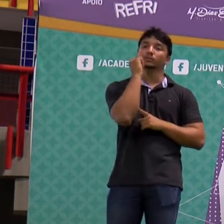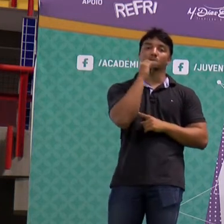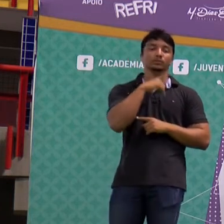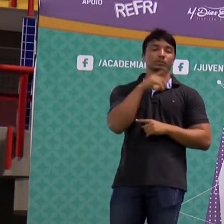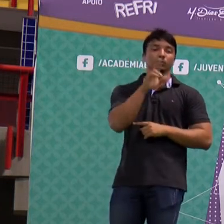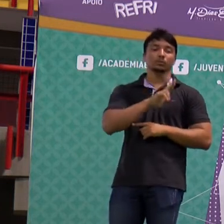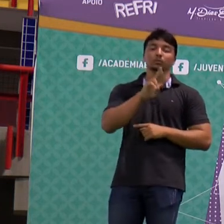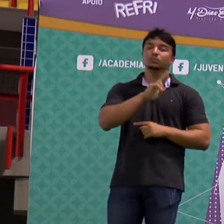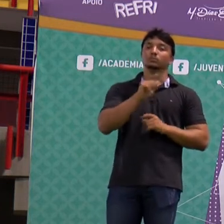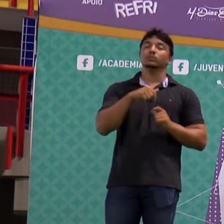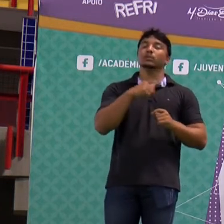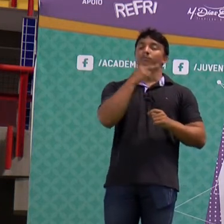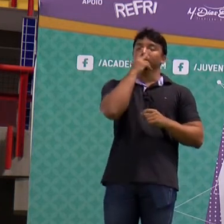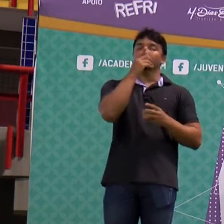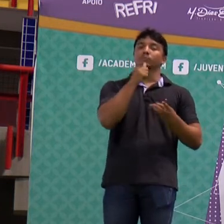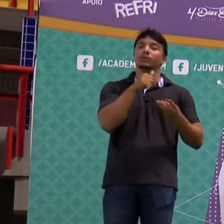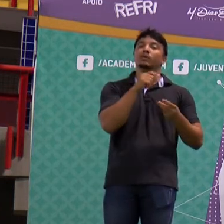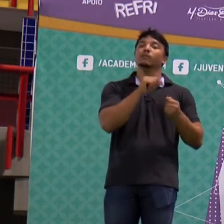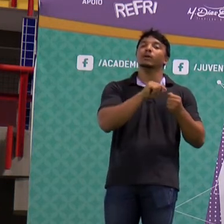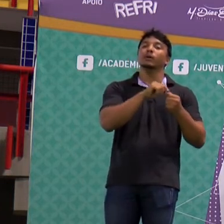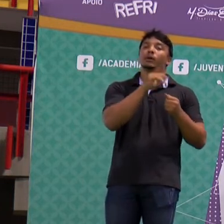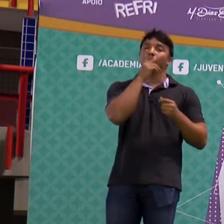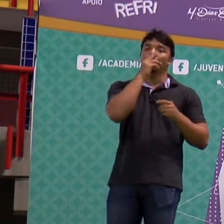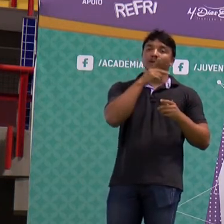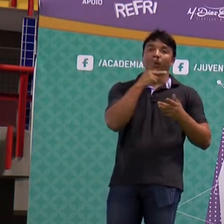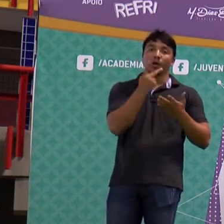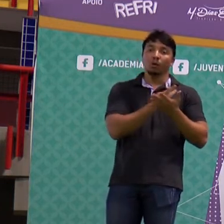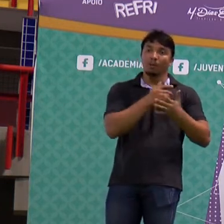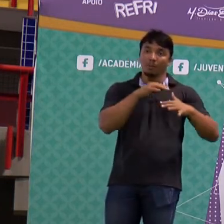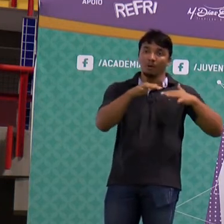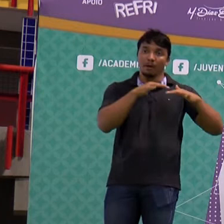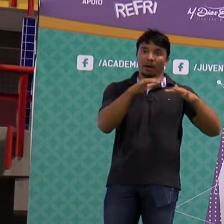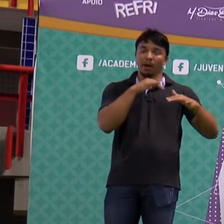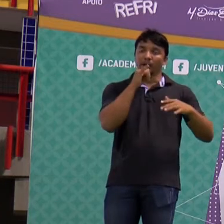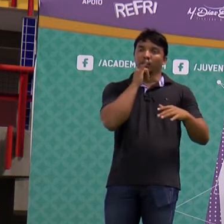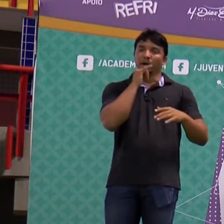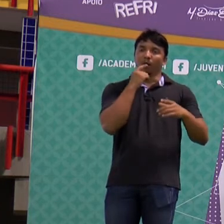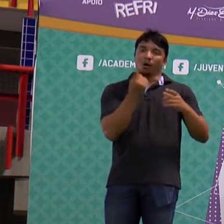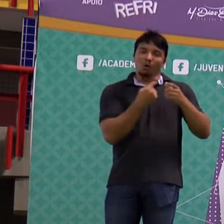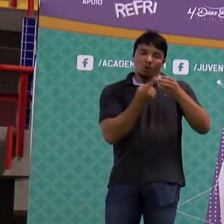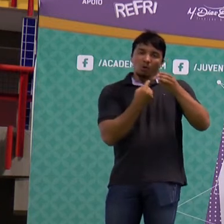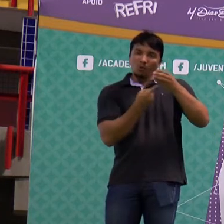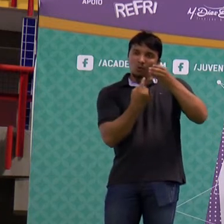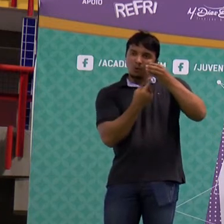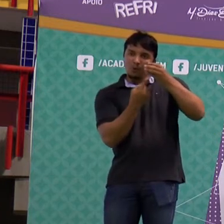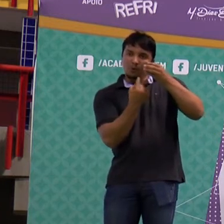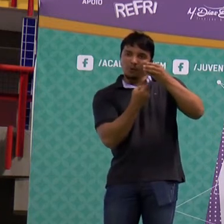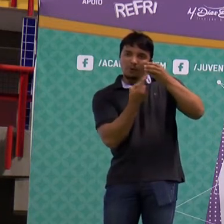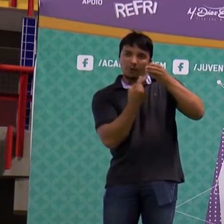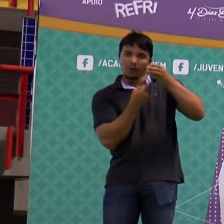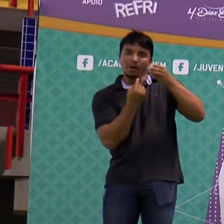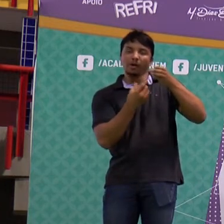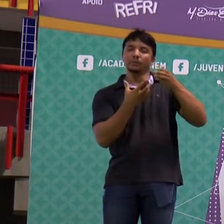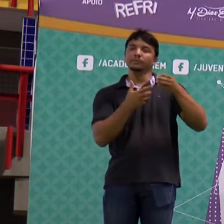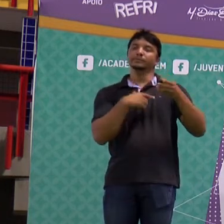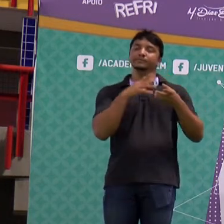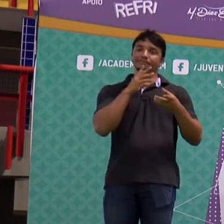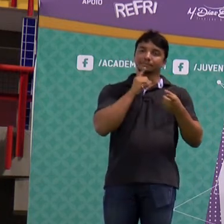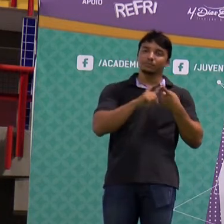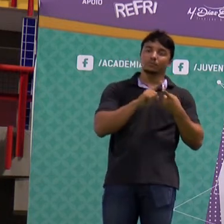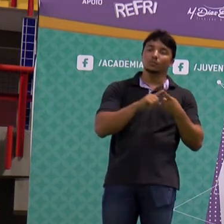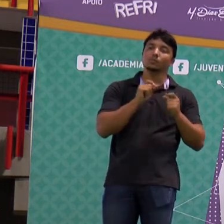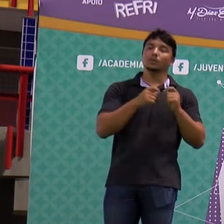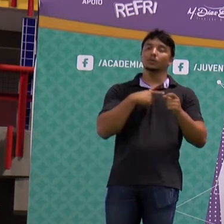boa parte das vezes para fazer com que equipamentos se movam. um liquidificador trabalho, por exemplo. Então ela vai transformar a energia elétrica